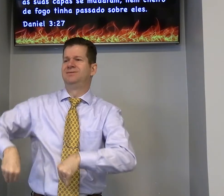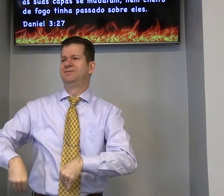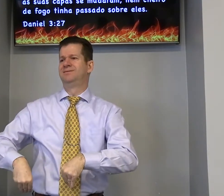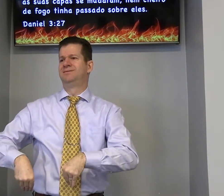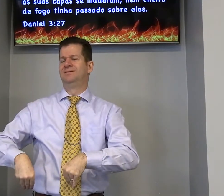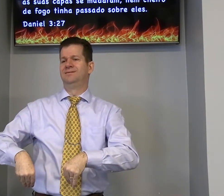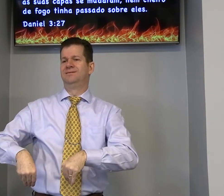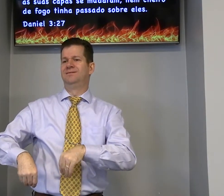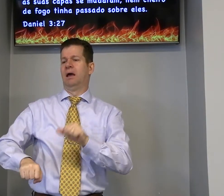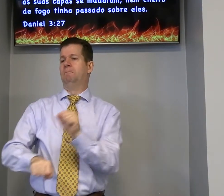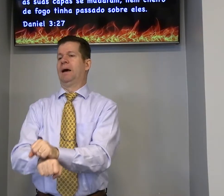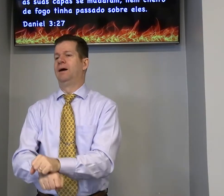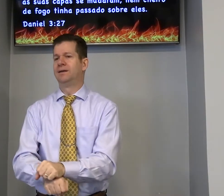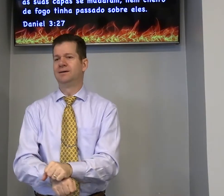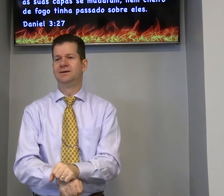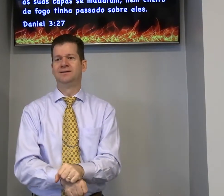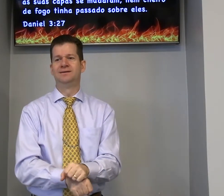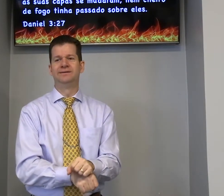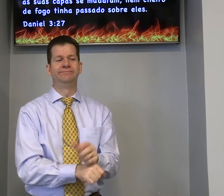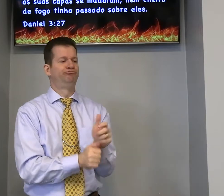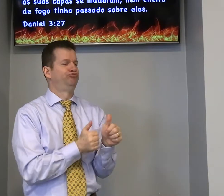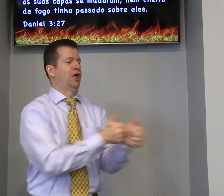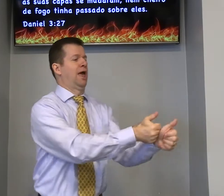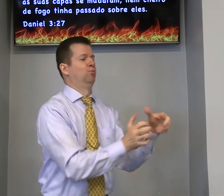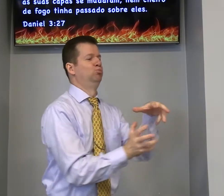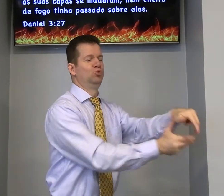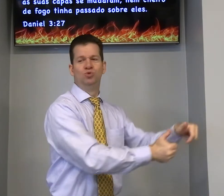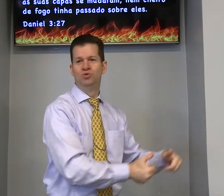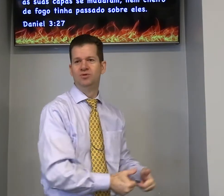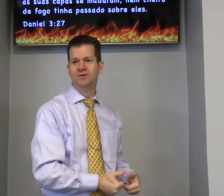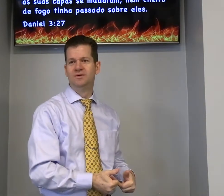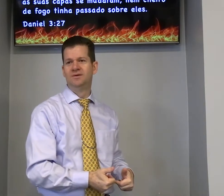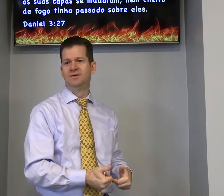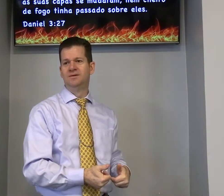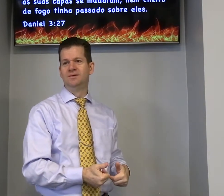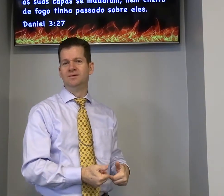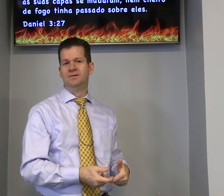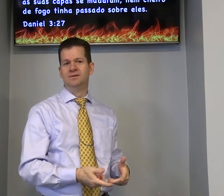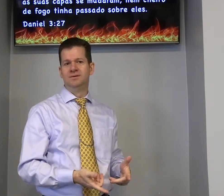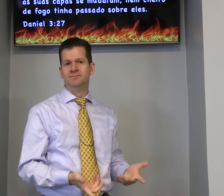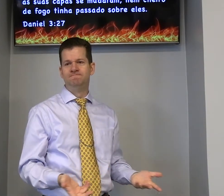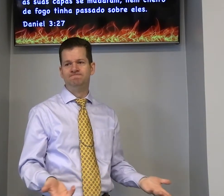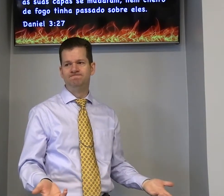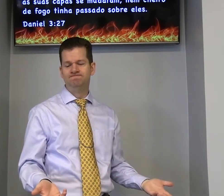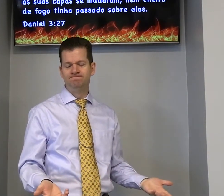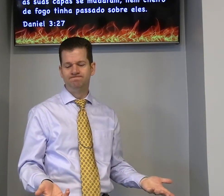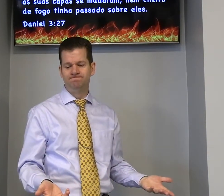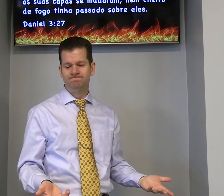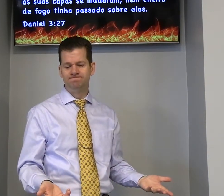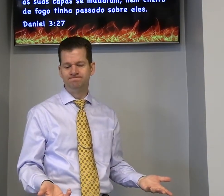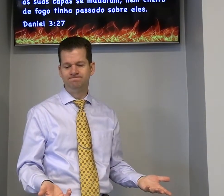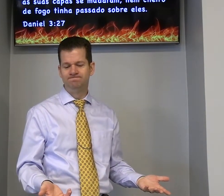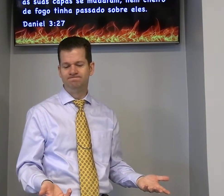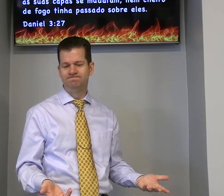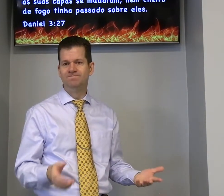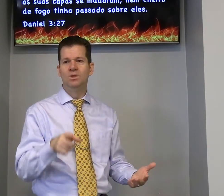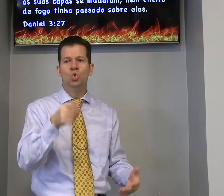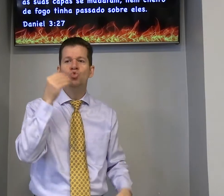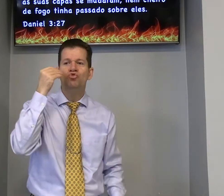e desanima e para e segue o mundo você perde a bênção de